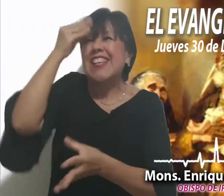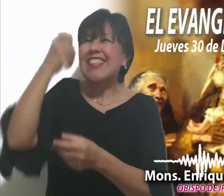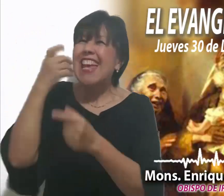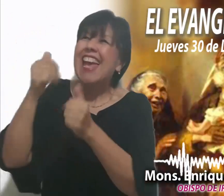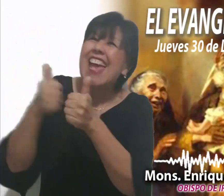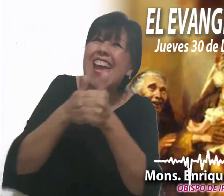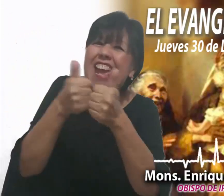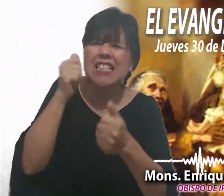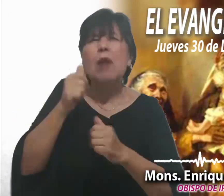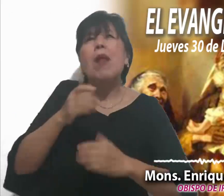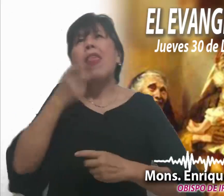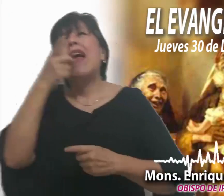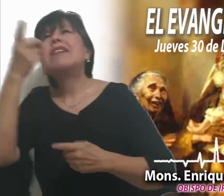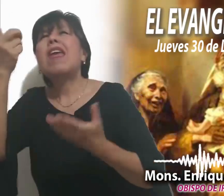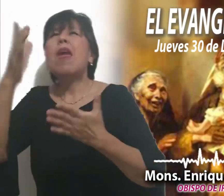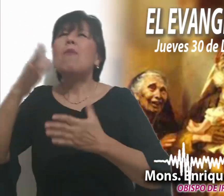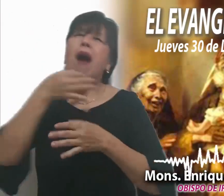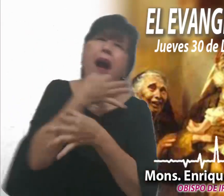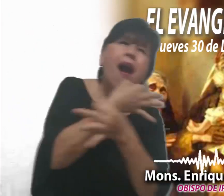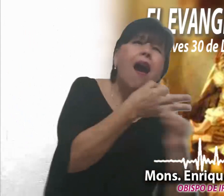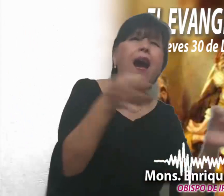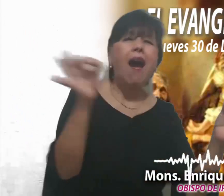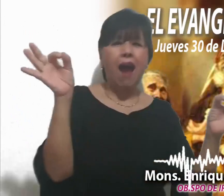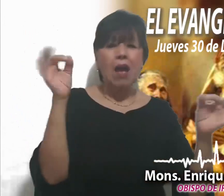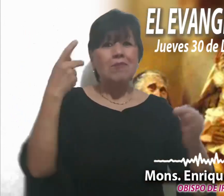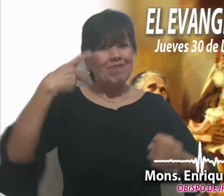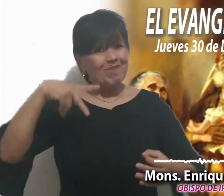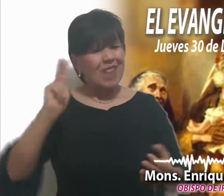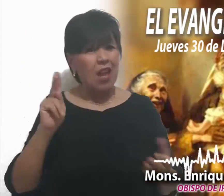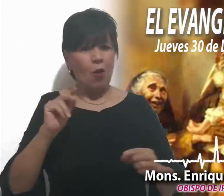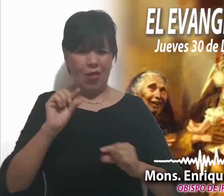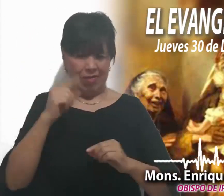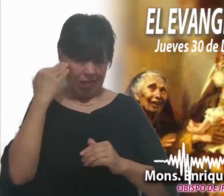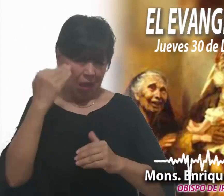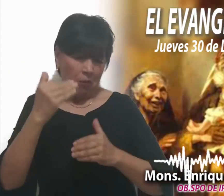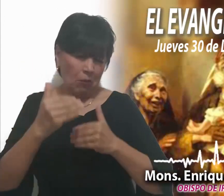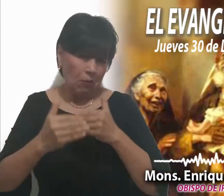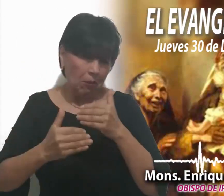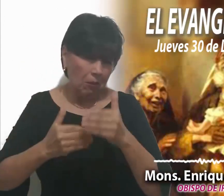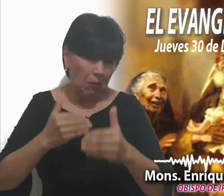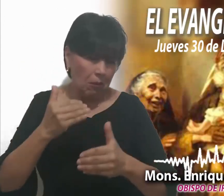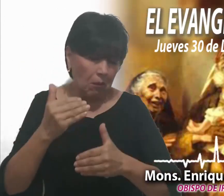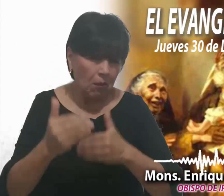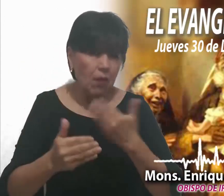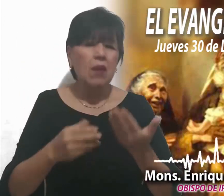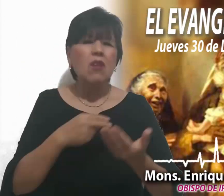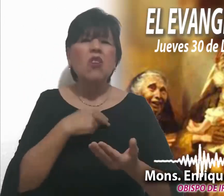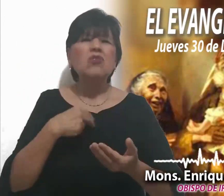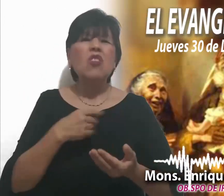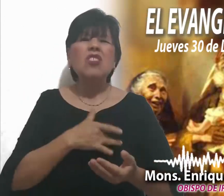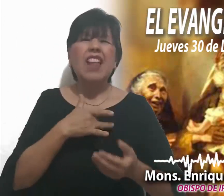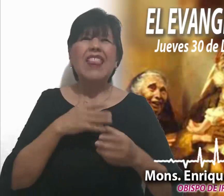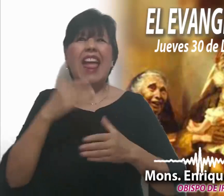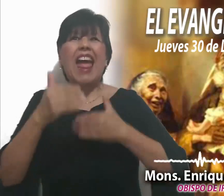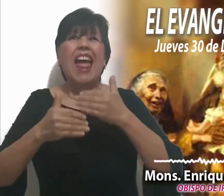proclamamos y lo anunciamos. Pero conforme va pasando el tiempo, perdemos energías,